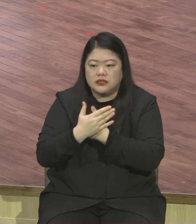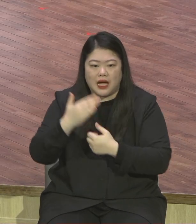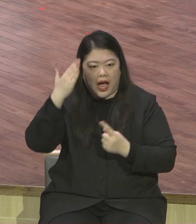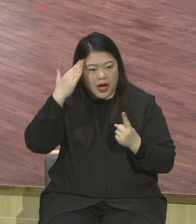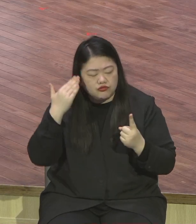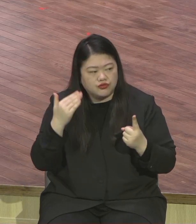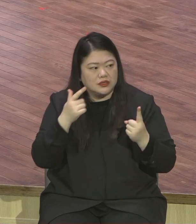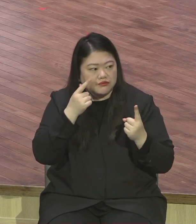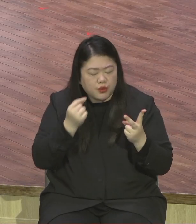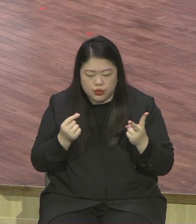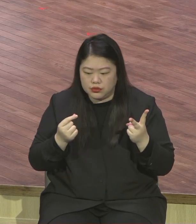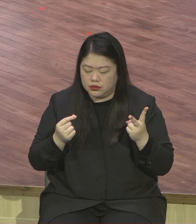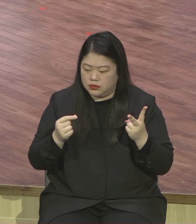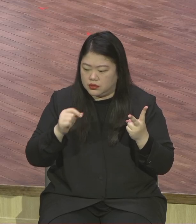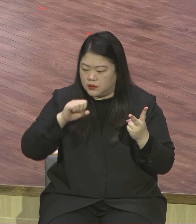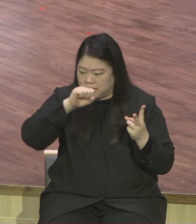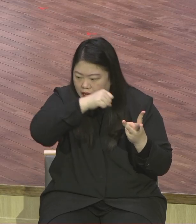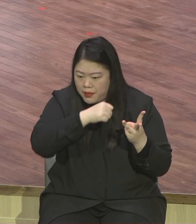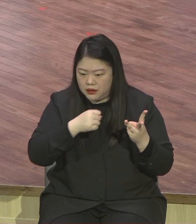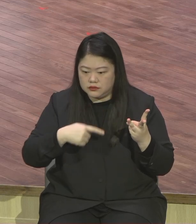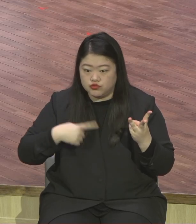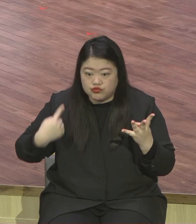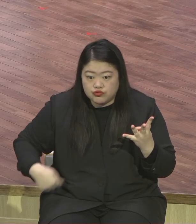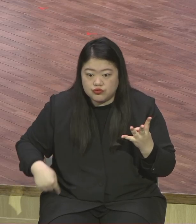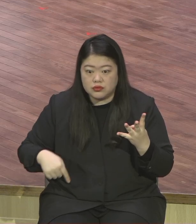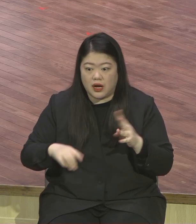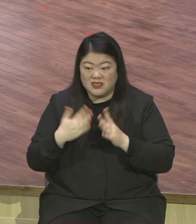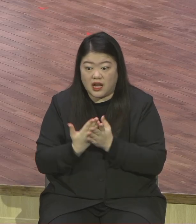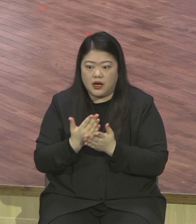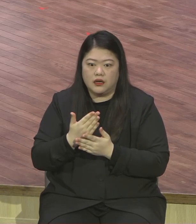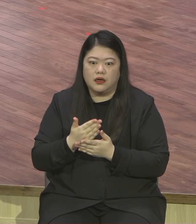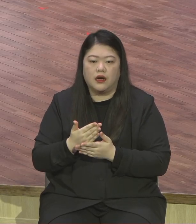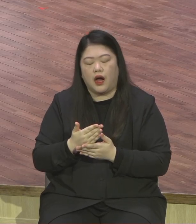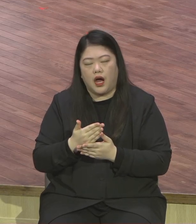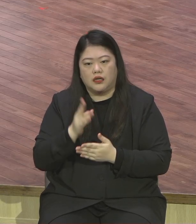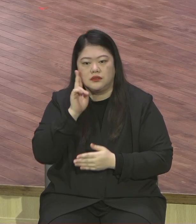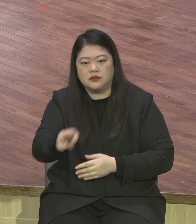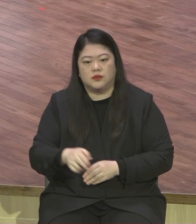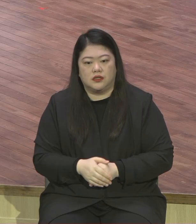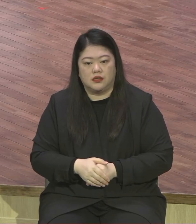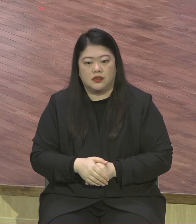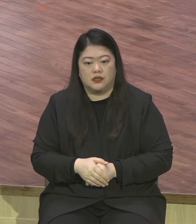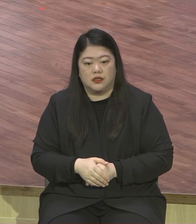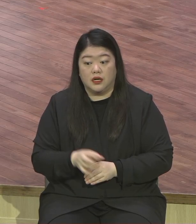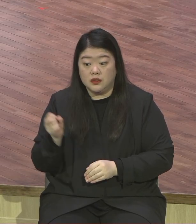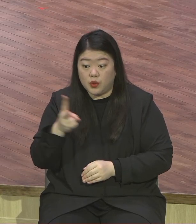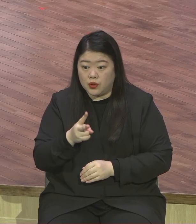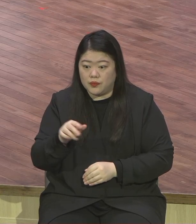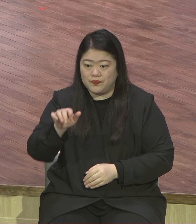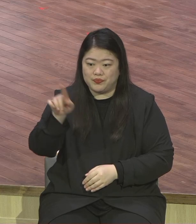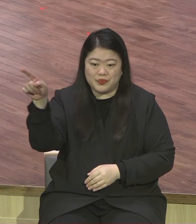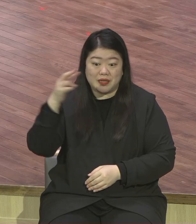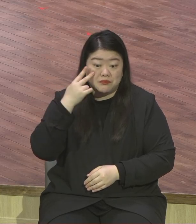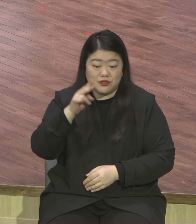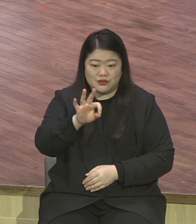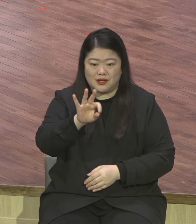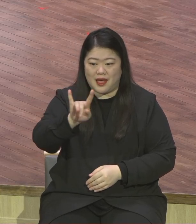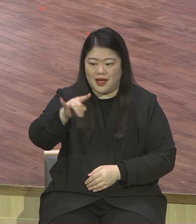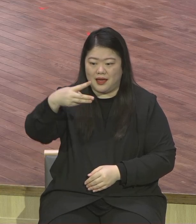결국은 아틀란타에서 총기 사고로 인해서 한국 사람이 4명이 죽고 또 다른 사람 4명을 포함해서 8명이